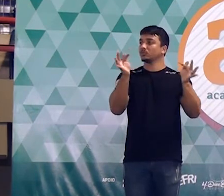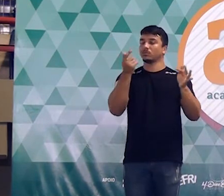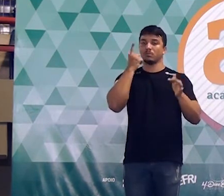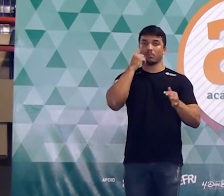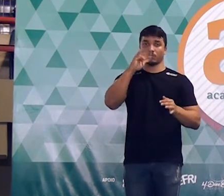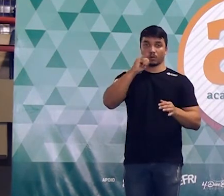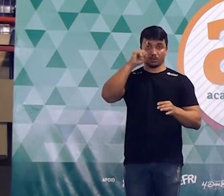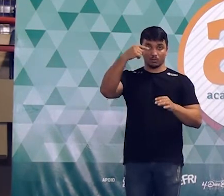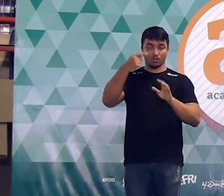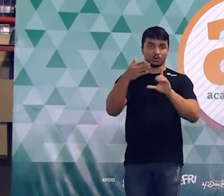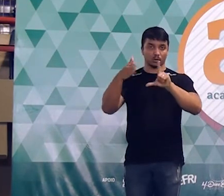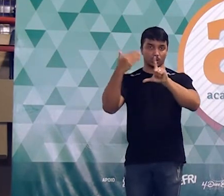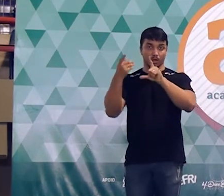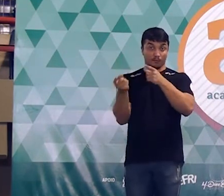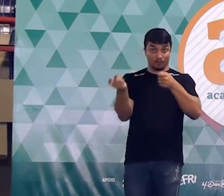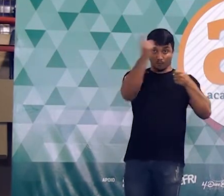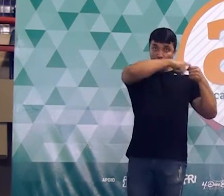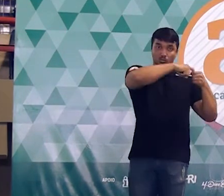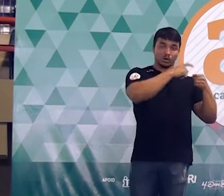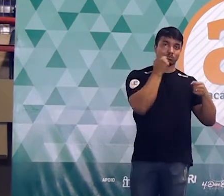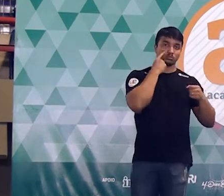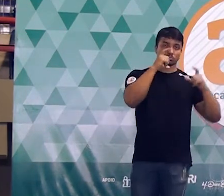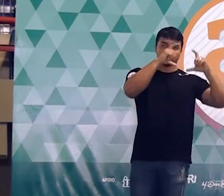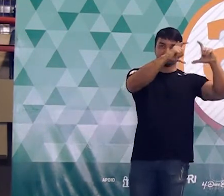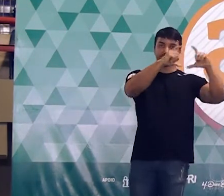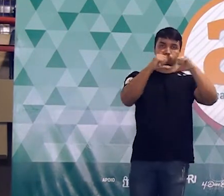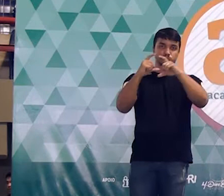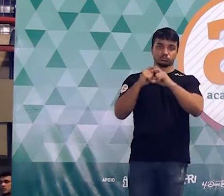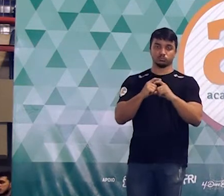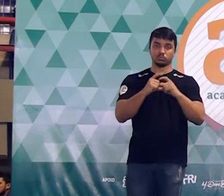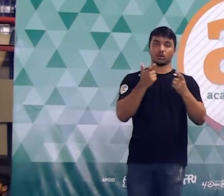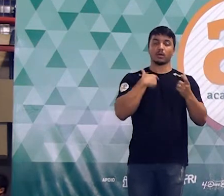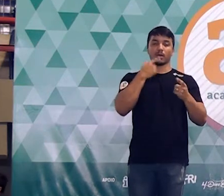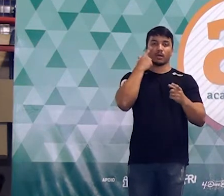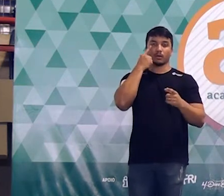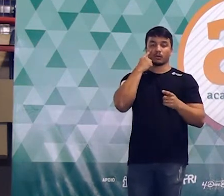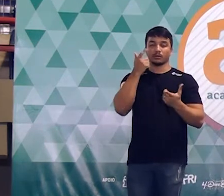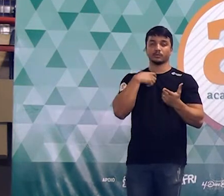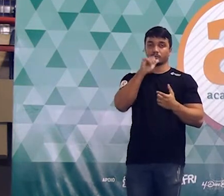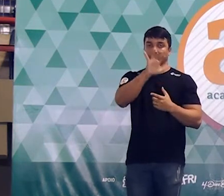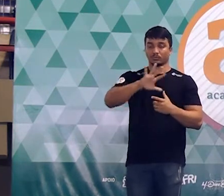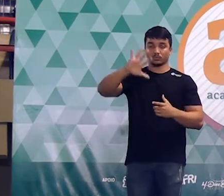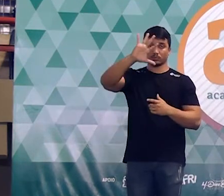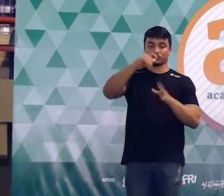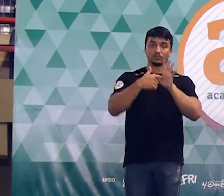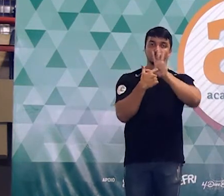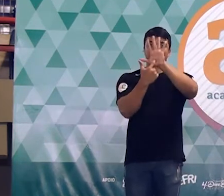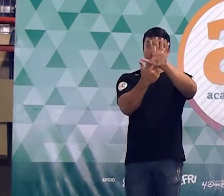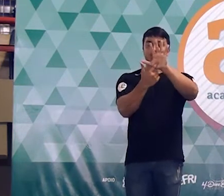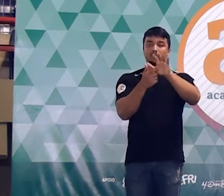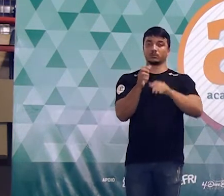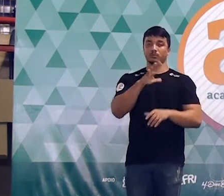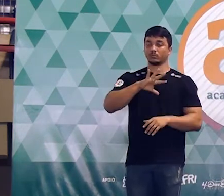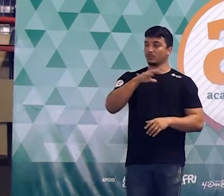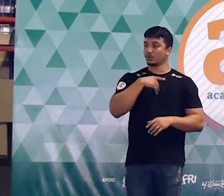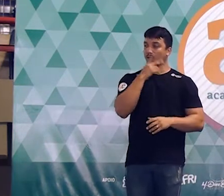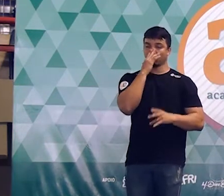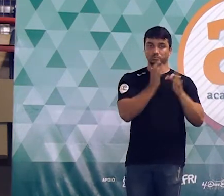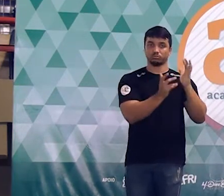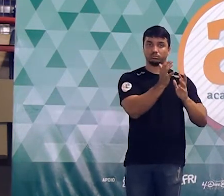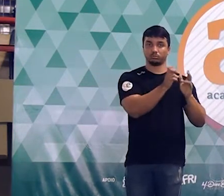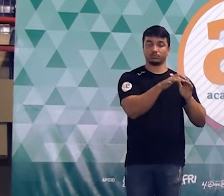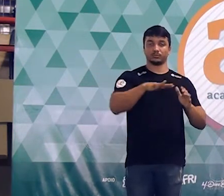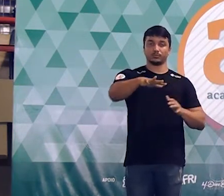a pouco eu vou passar o slide a gente vai voltar pra aquele slide anterior onde a gente tinha aquela figura que representava as queimadas